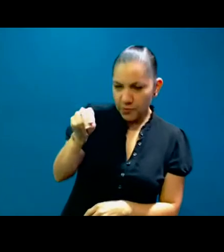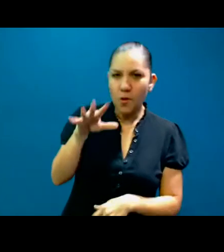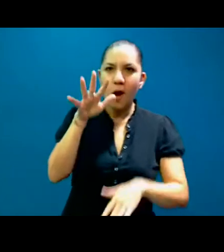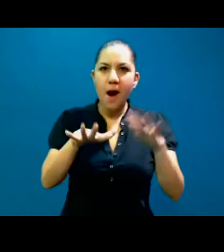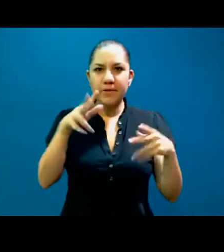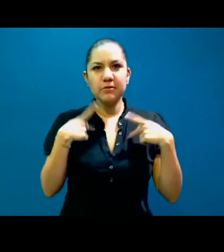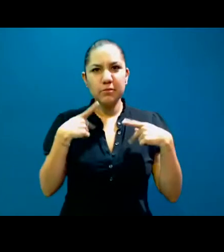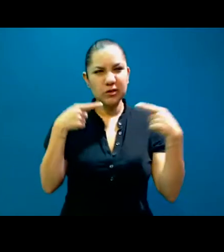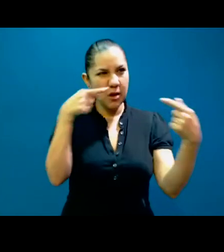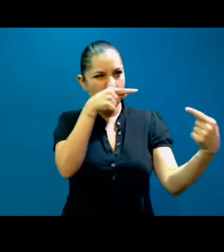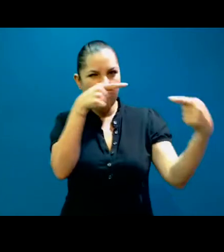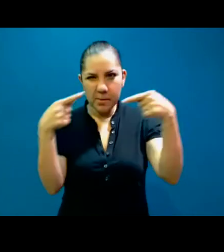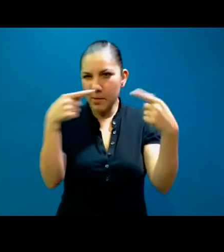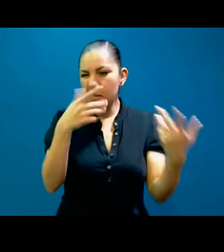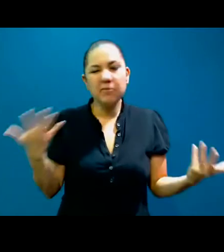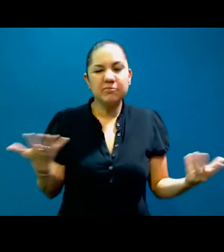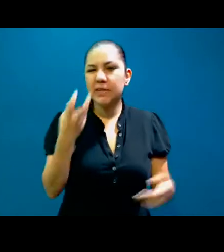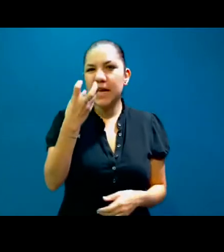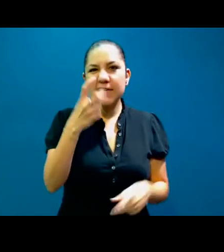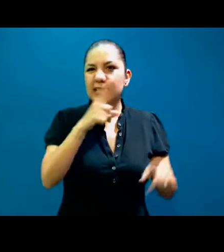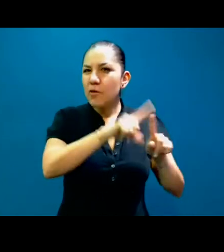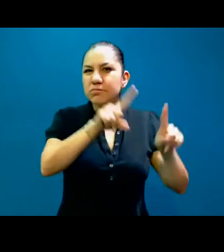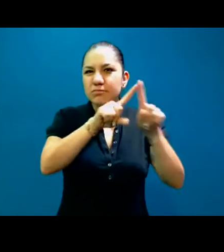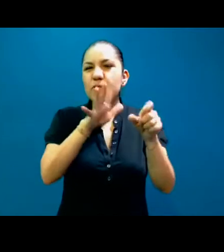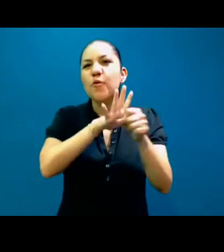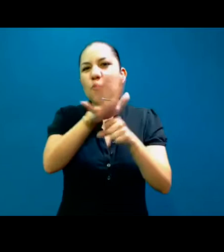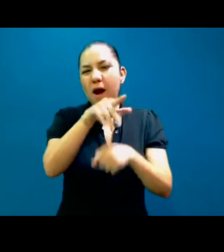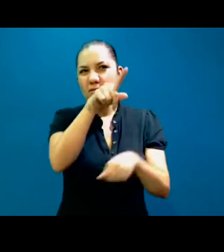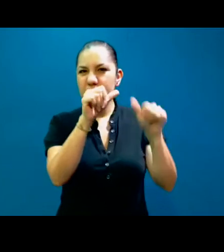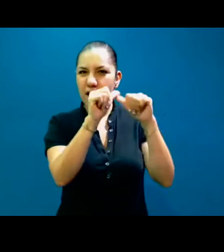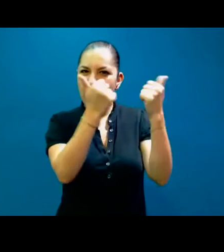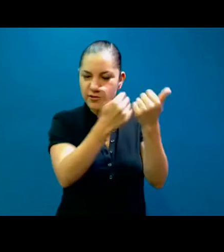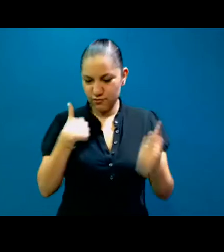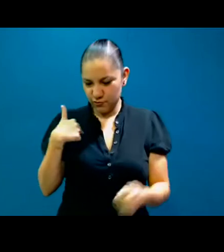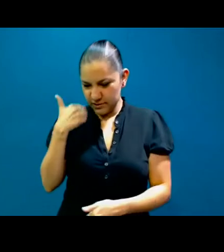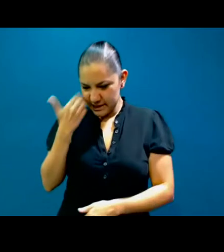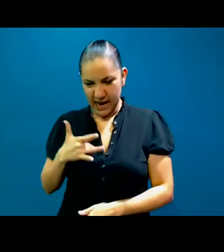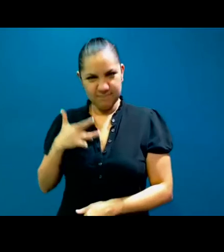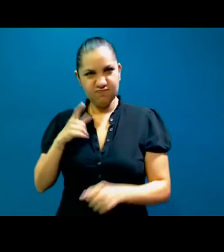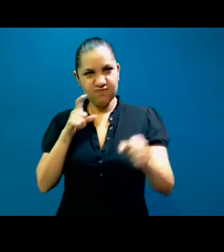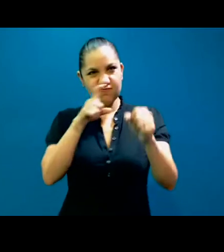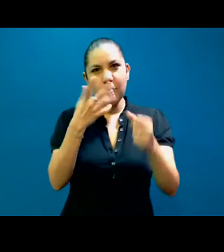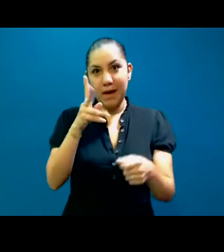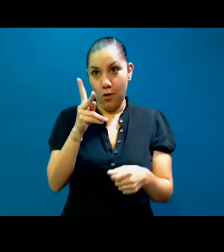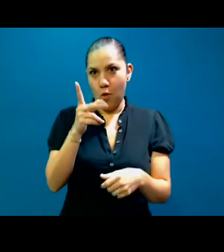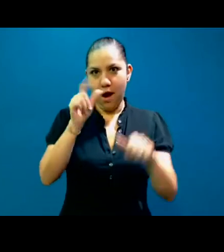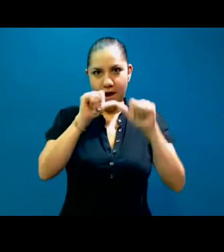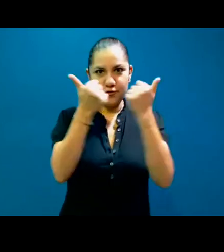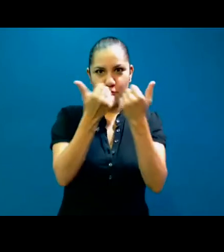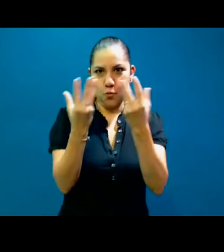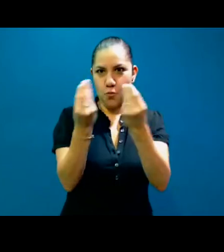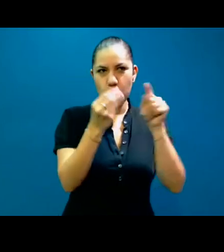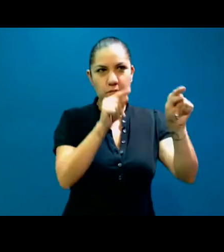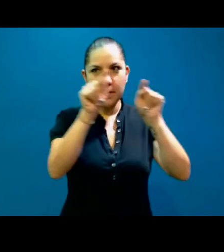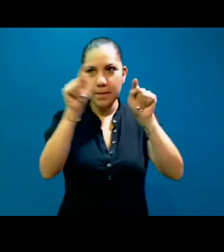Entonces no sabía con qué asociación resonaba, porque afortunadamente hoy en México hay muchas, y sí tenía ganas de